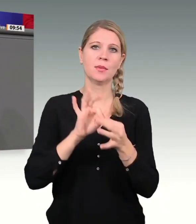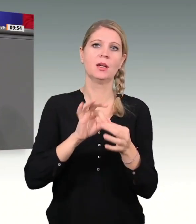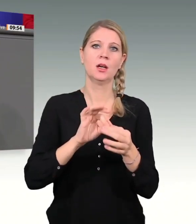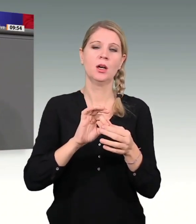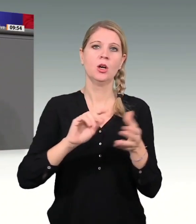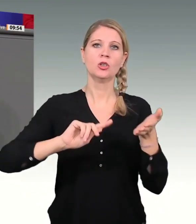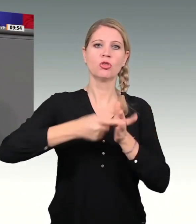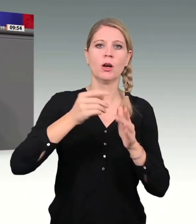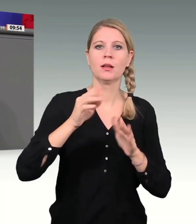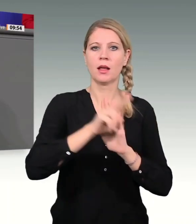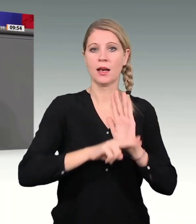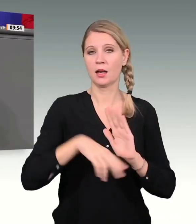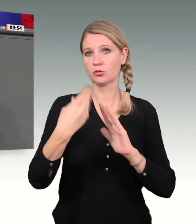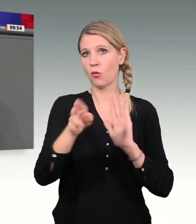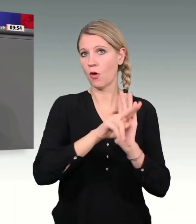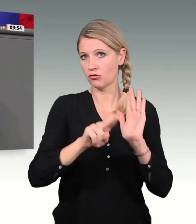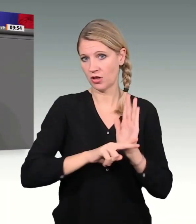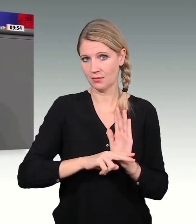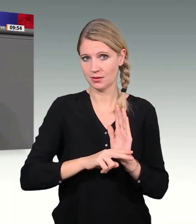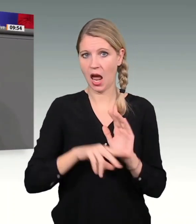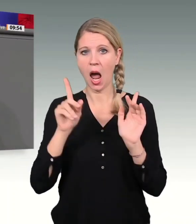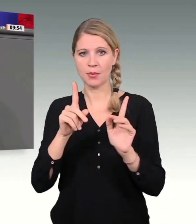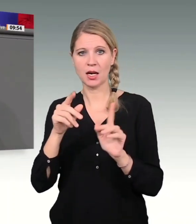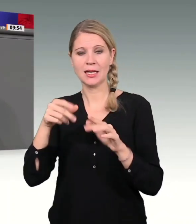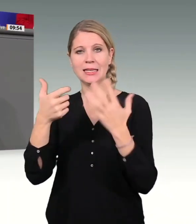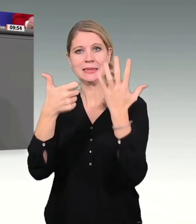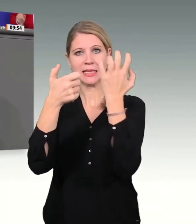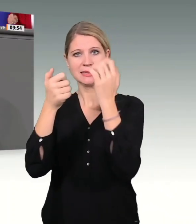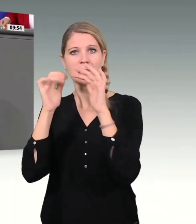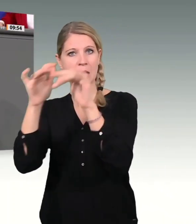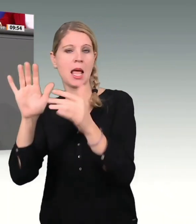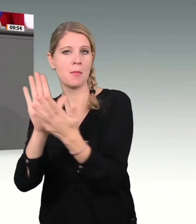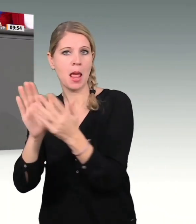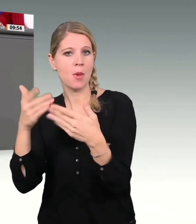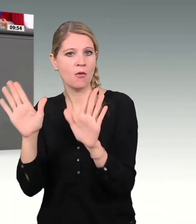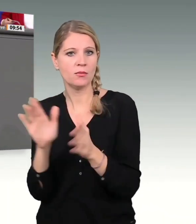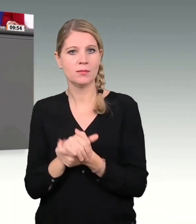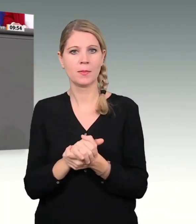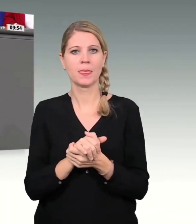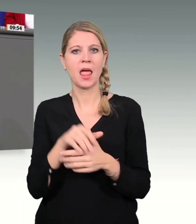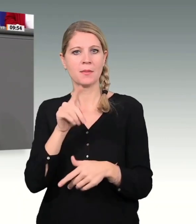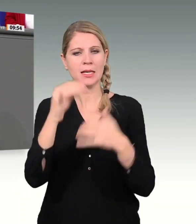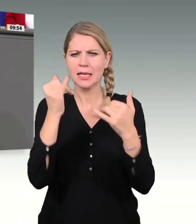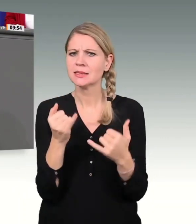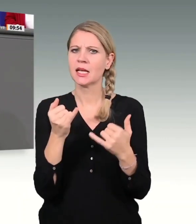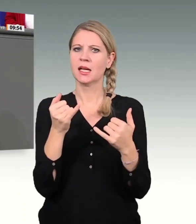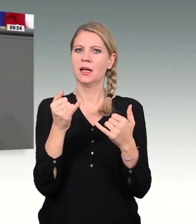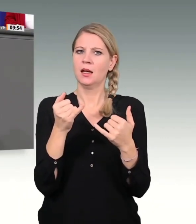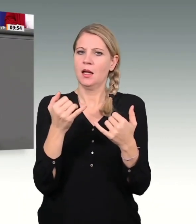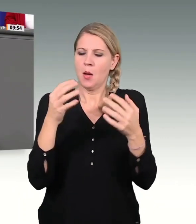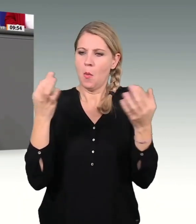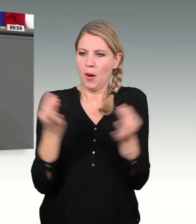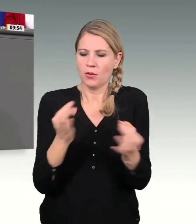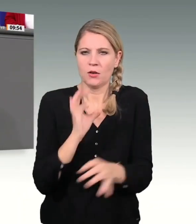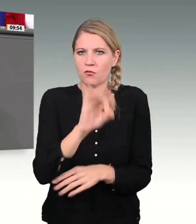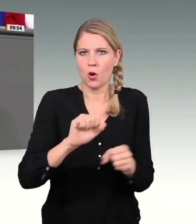Euro offen. Diese werden aktuell nicht für Corona benedigt. Eine seriöse Regierung würde jetzt diese 60 Milliarden